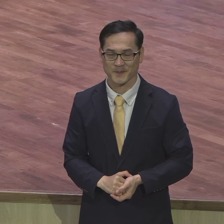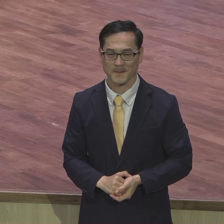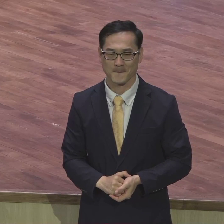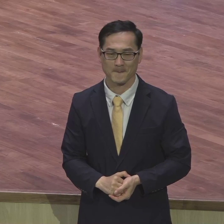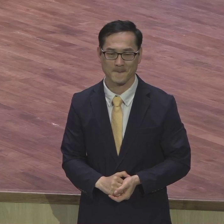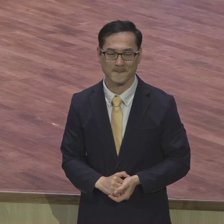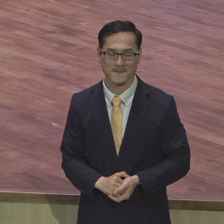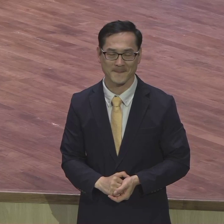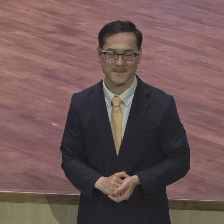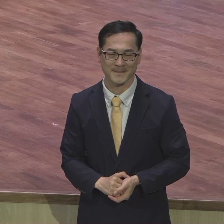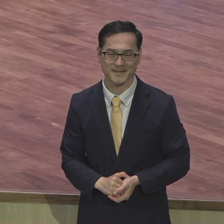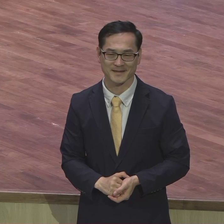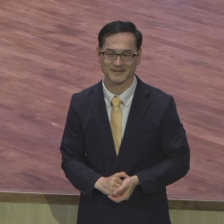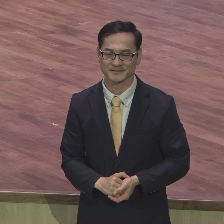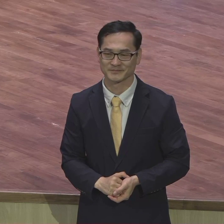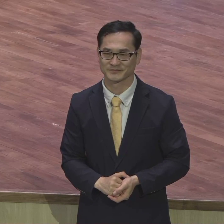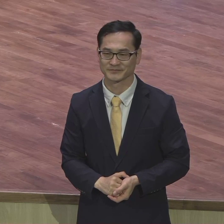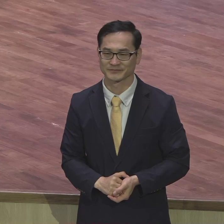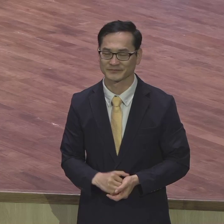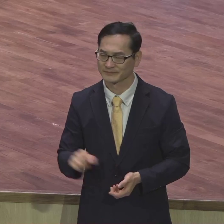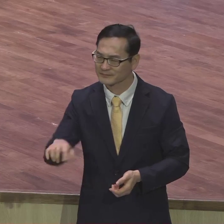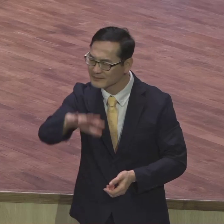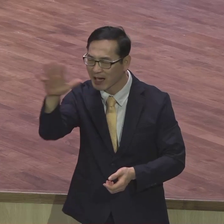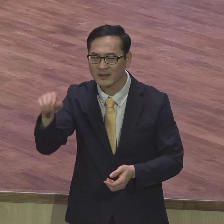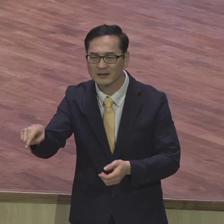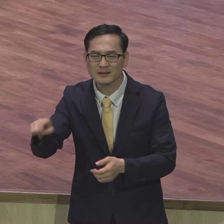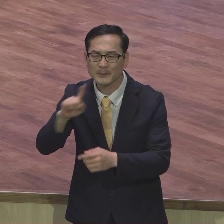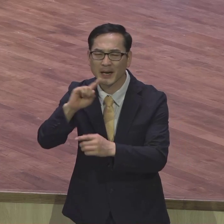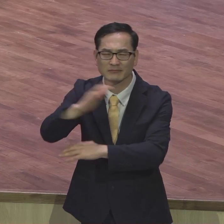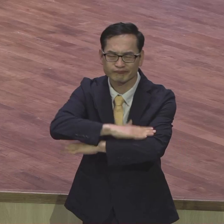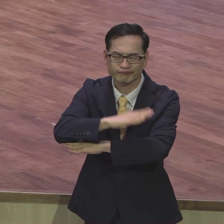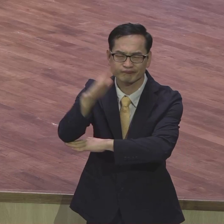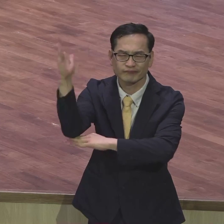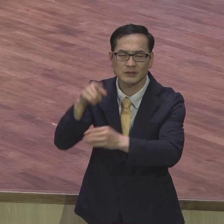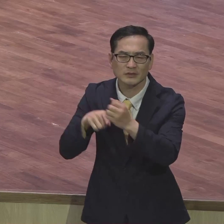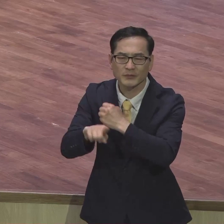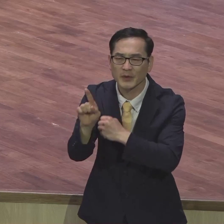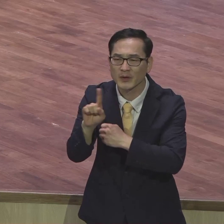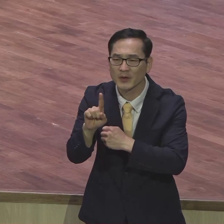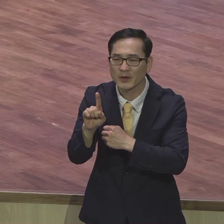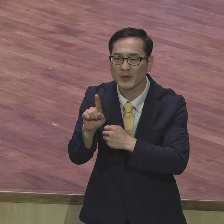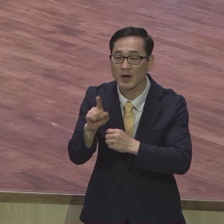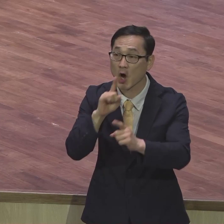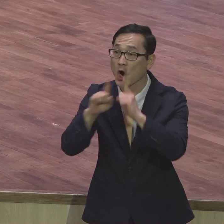한마디로 요약하면 무슨 말입니까? 이게 다 이게 뭐예요? 언약의 여정이다